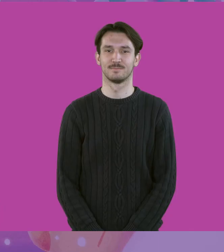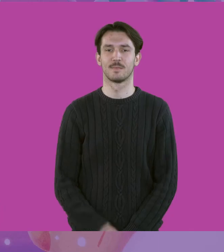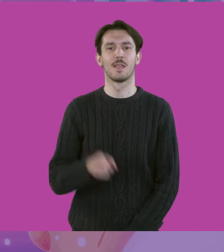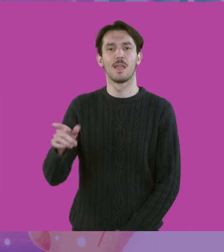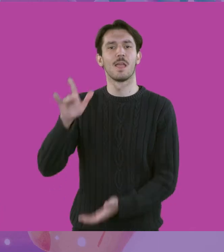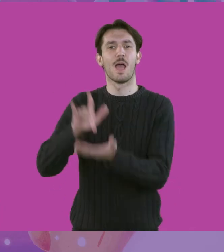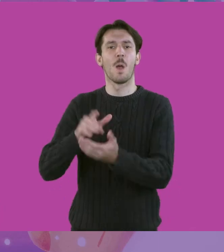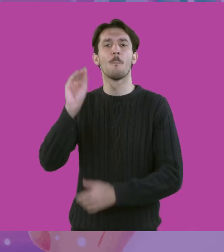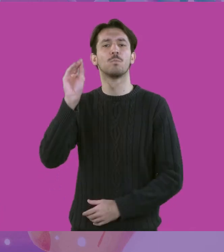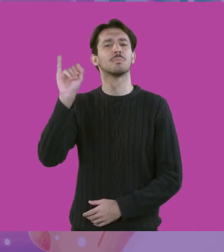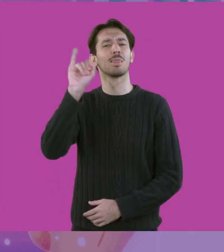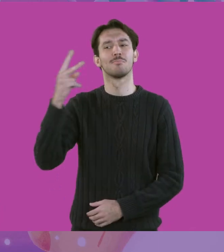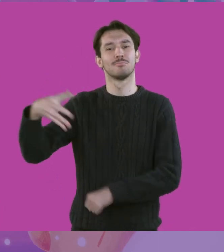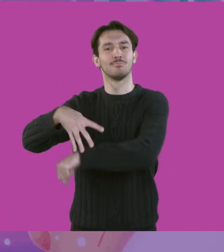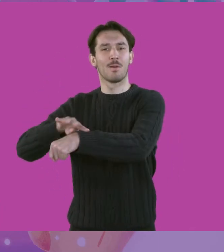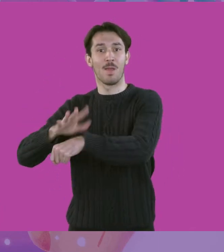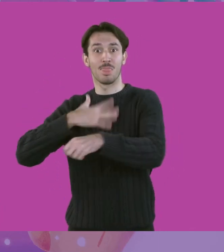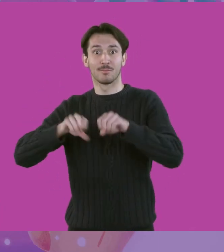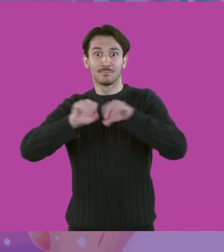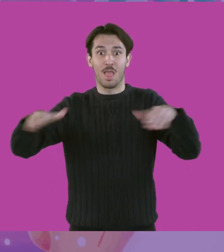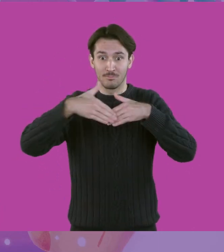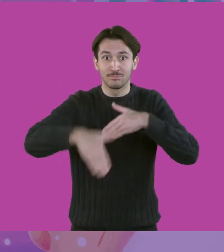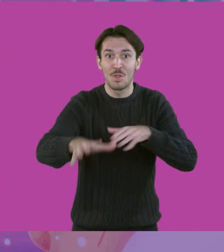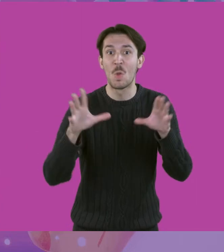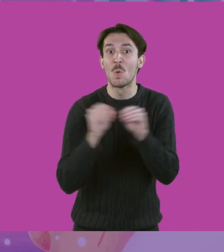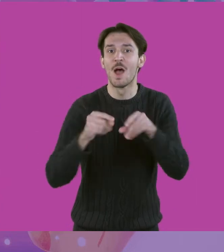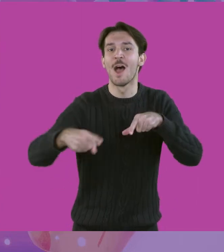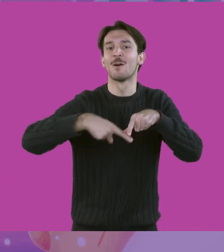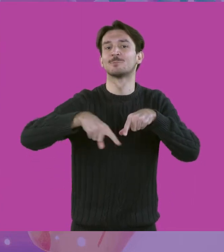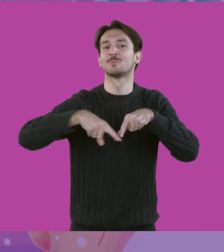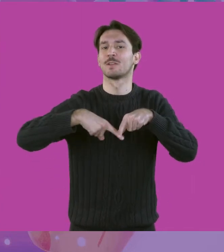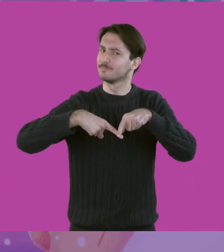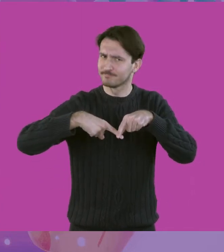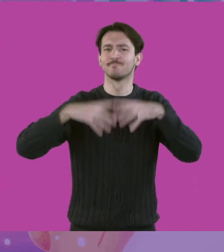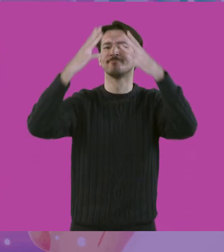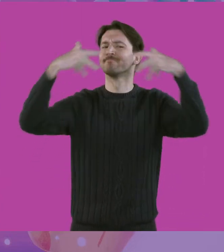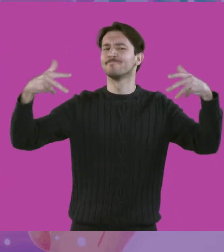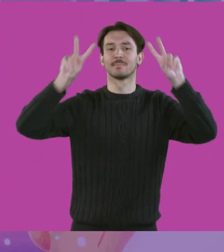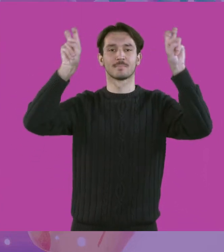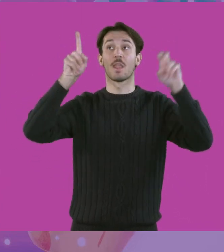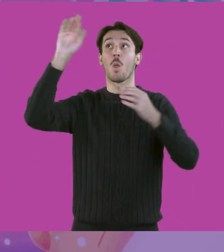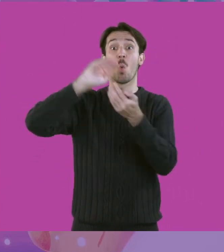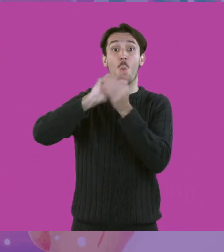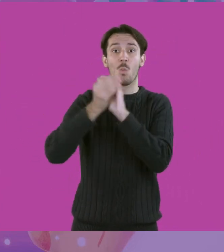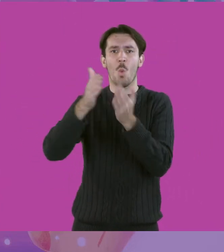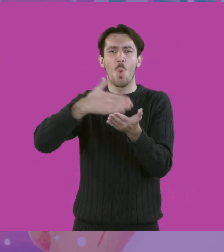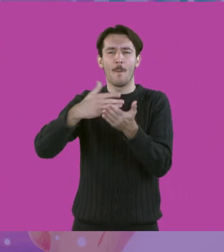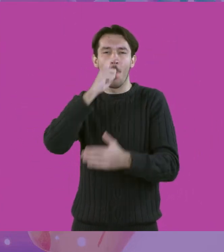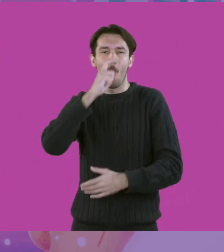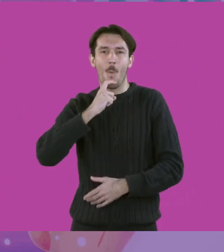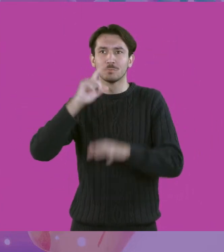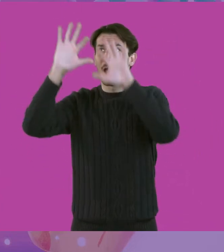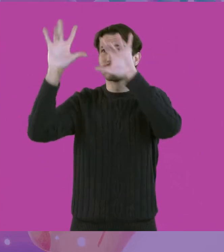Το Κέντρο Πολιτισμού Ίδρυμα Σταύρος Νιάρχος παρουσιάζει φέτος στα Χριστούγεννα το έργο της Αγγελικής Δαρλάση